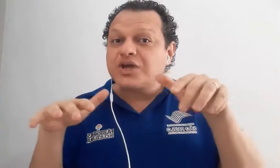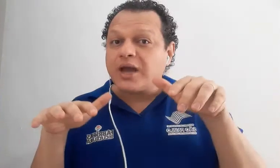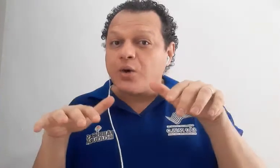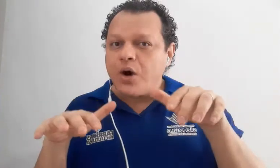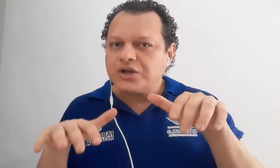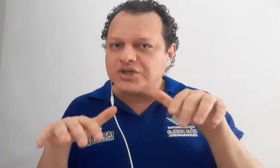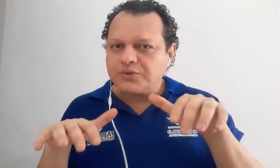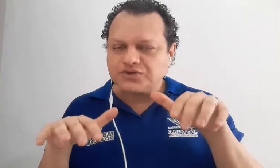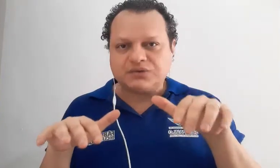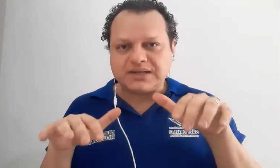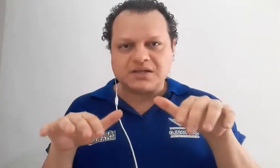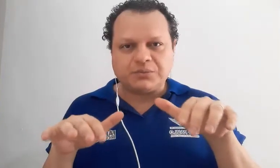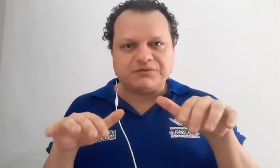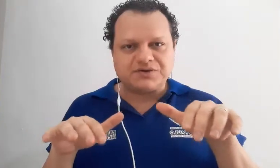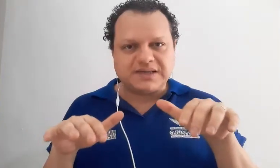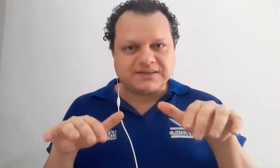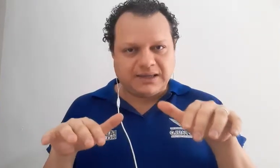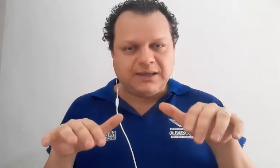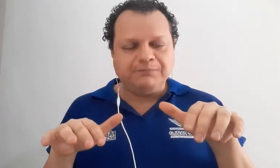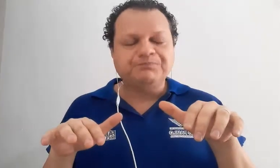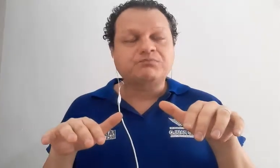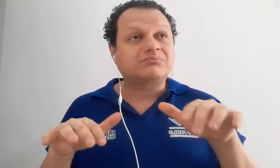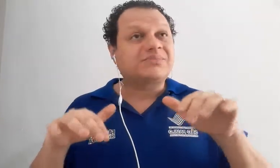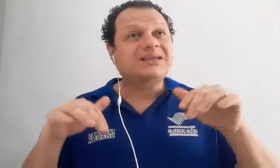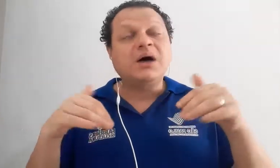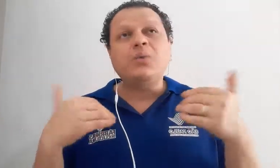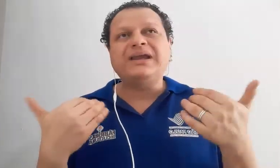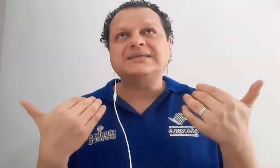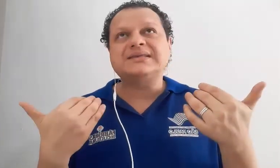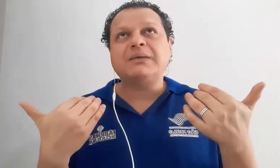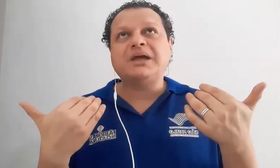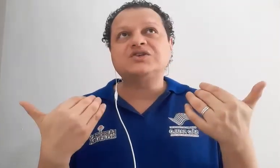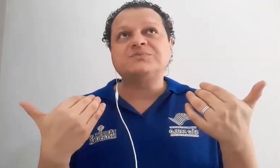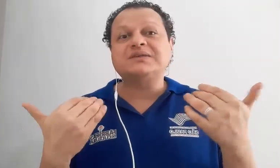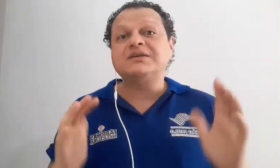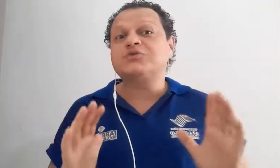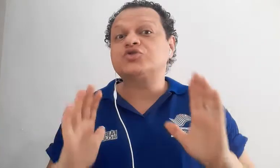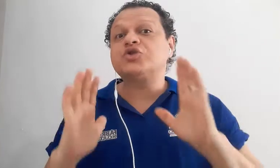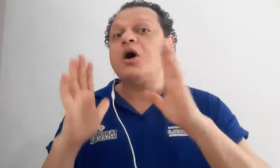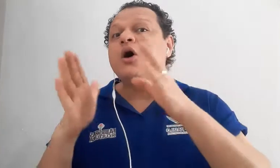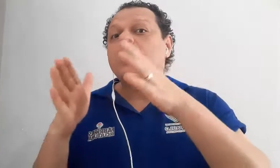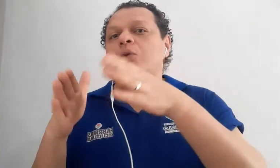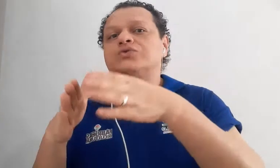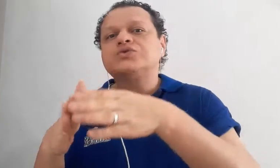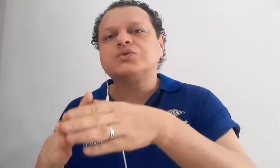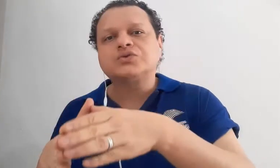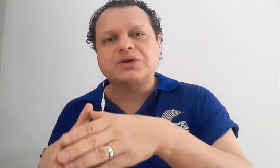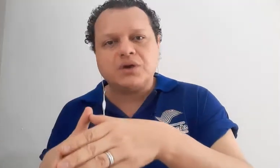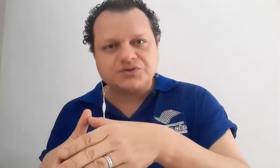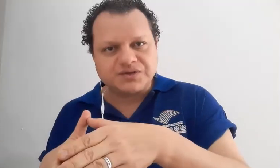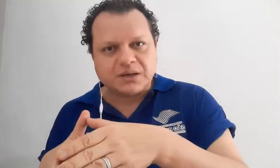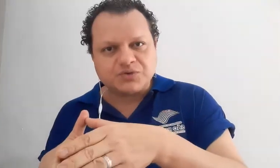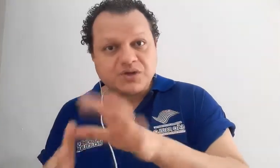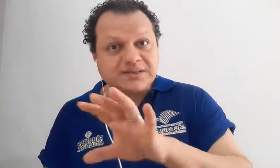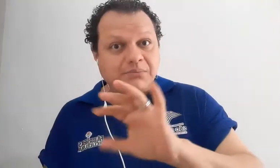recorte que eu estou trazendo para vocês aqui não é necessariamente específico só com o surdo que nós usamos. Nós também